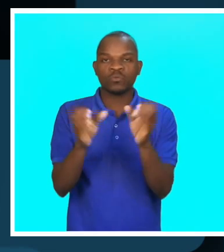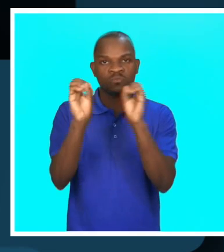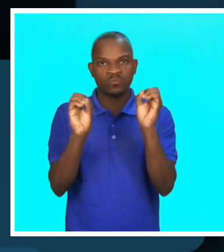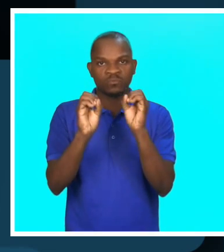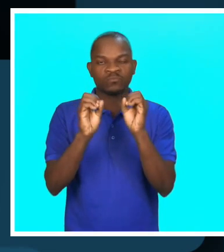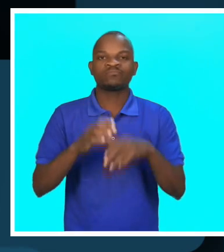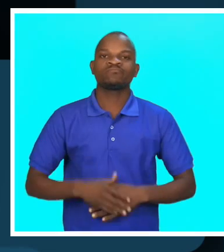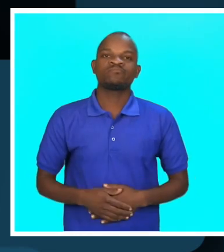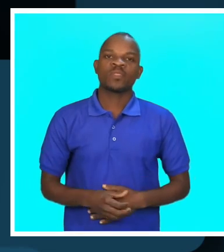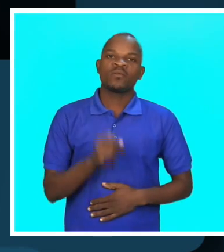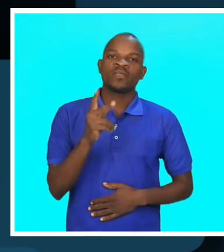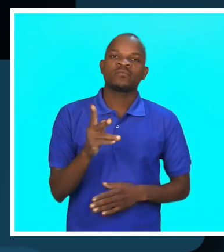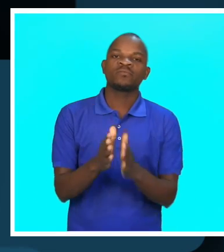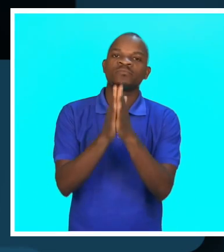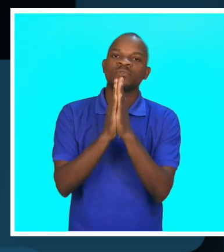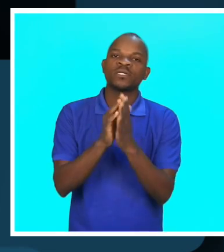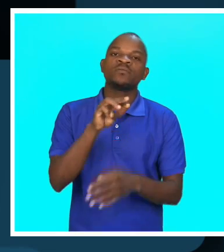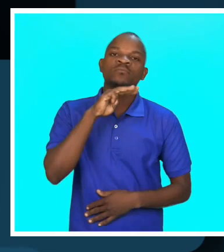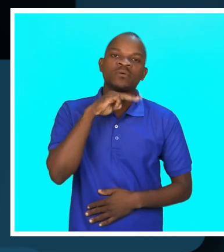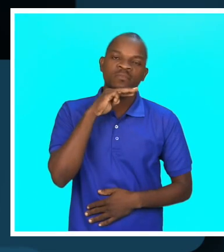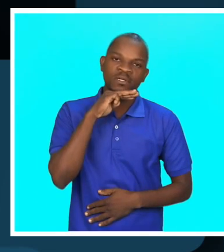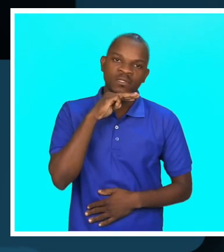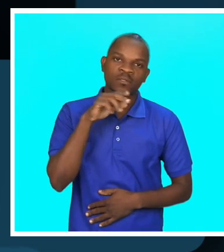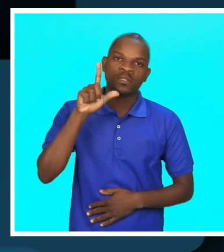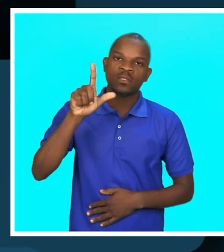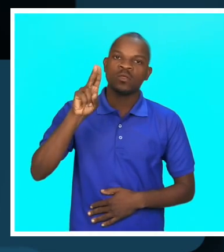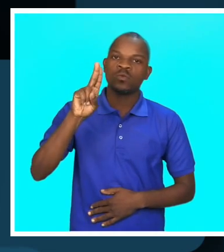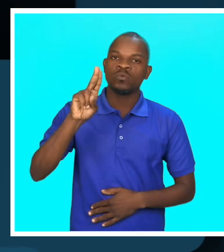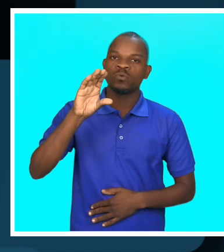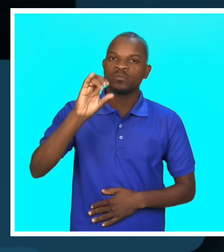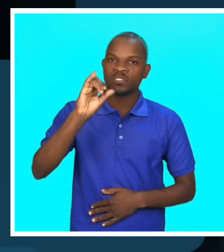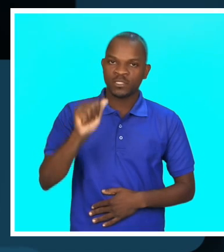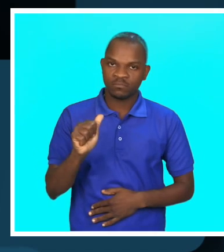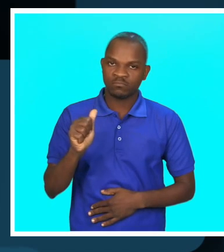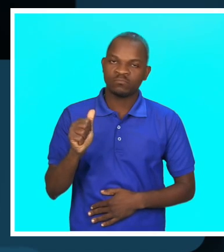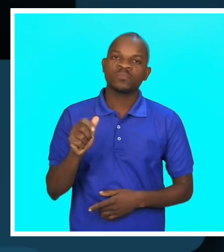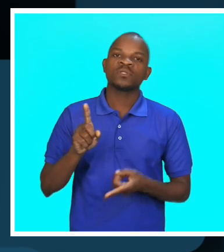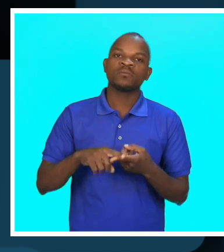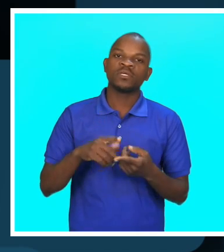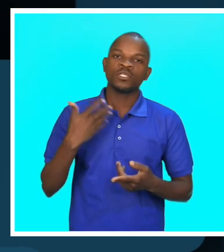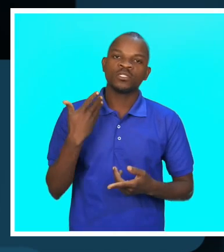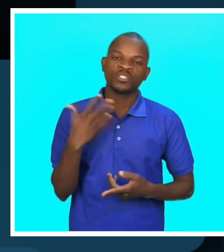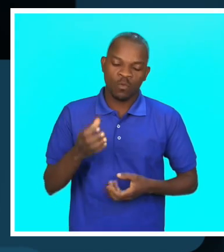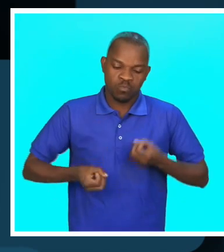mãe Lúcia Lemos, por ter nos recebido e contar um pouco daquilo é a